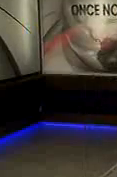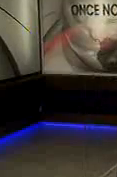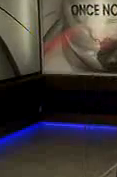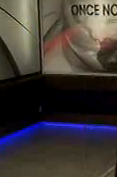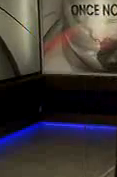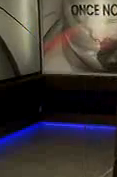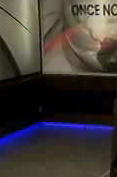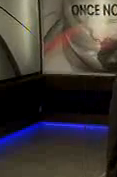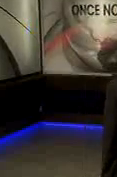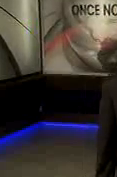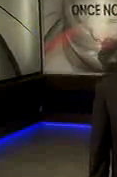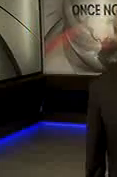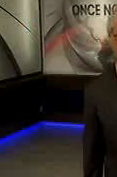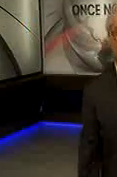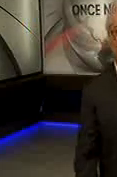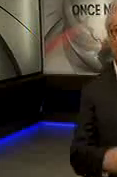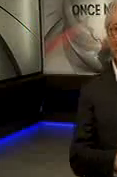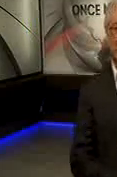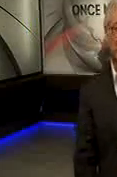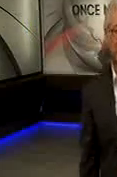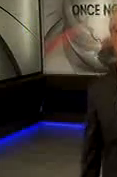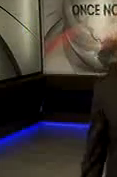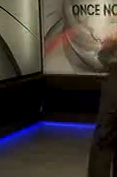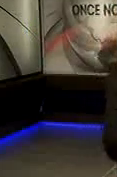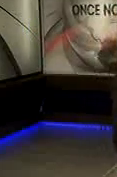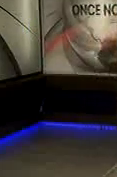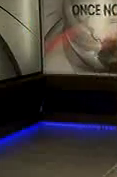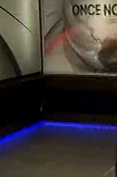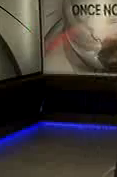esta emisión Que esté con nosotros Y vámonos al resumen En donde nos acompaña Isa